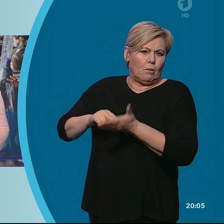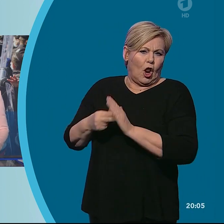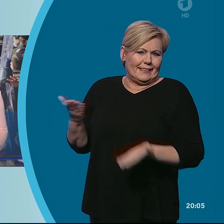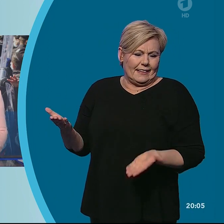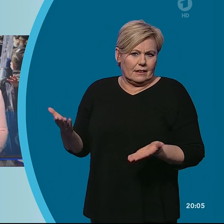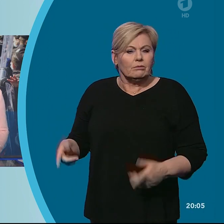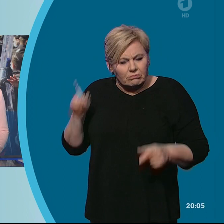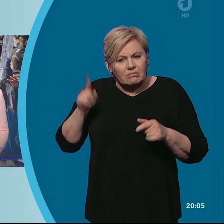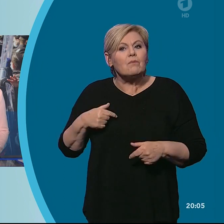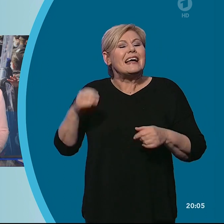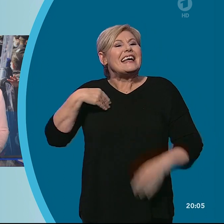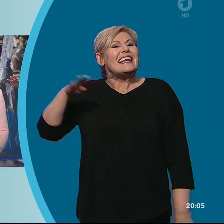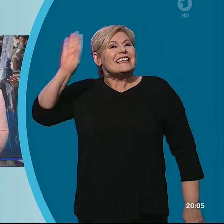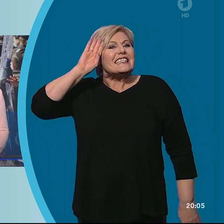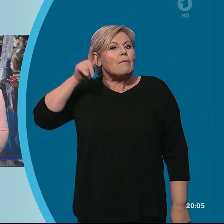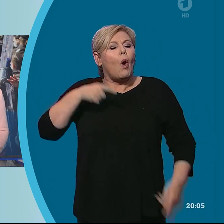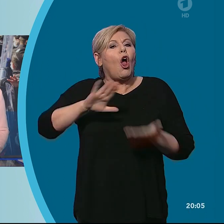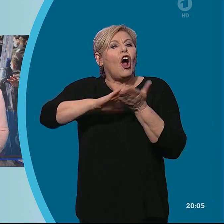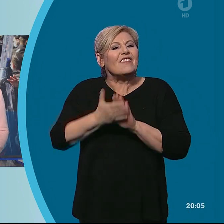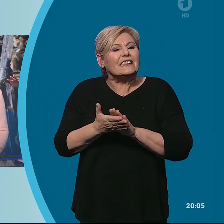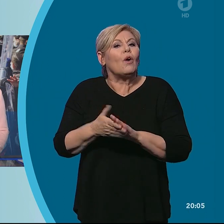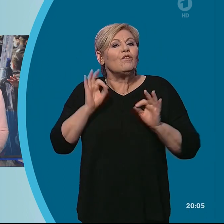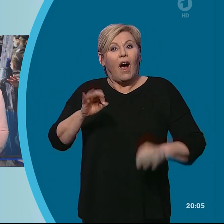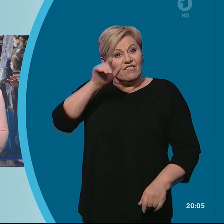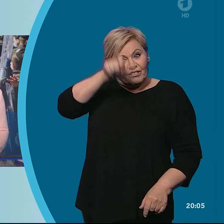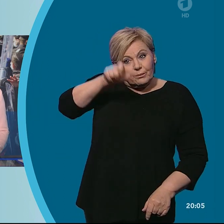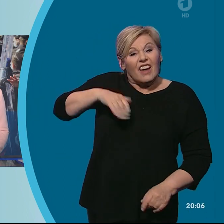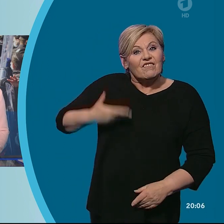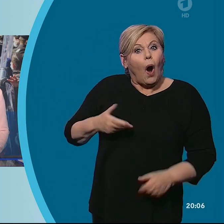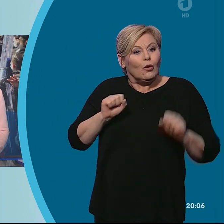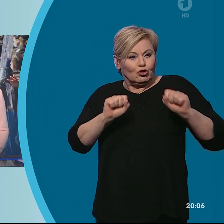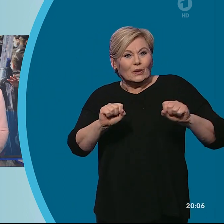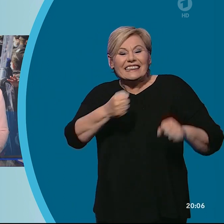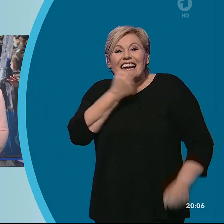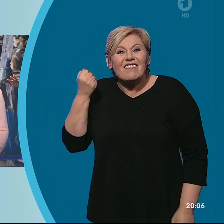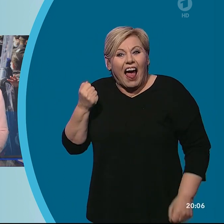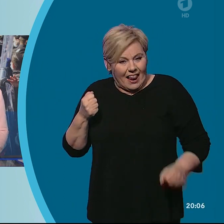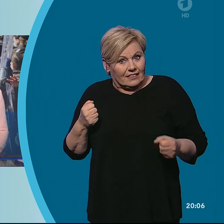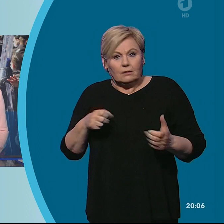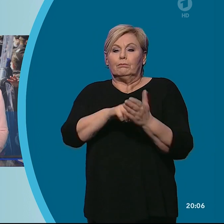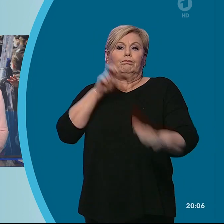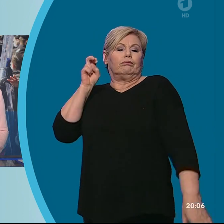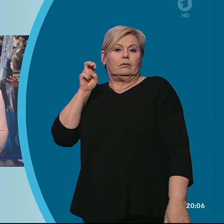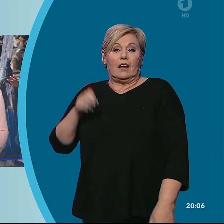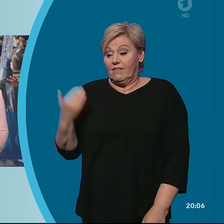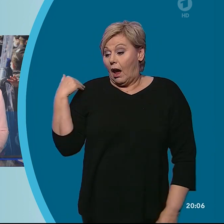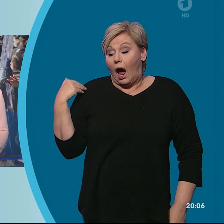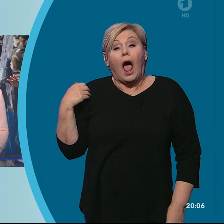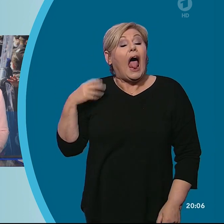aus der Istanbul-Konvention zum Schutz von Frauen vor Gewalt. Präsident Erdogan hatte den Schritt vor einer Woche veranlasst.